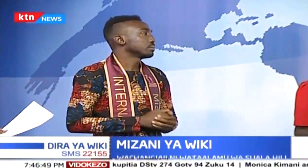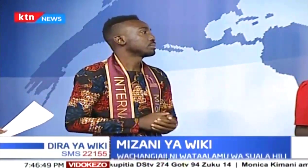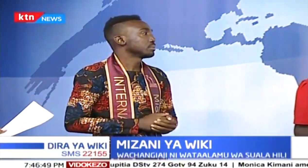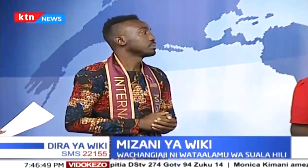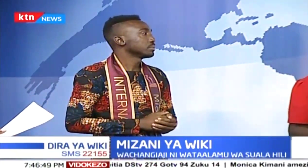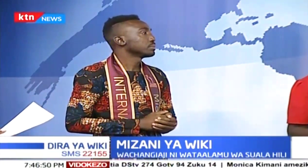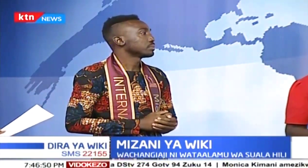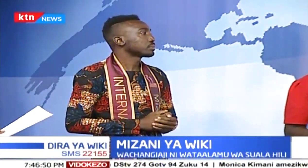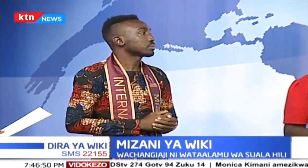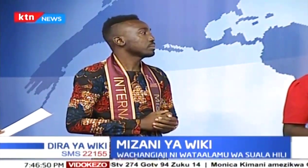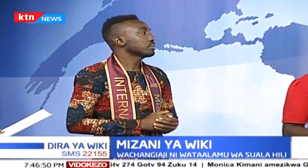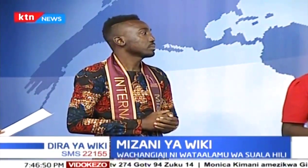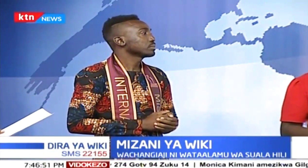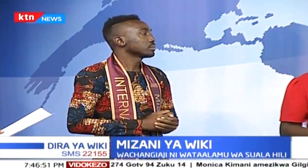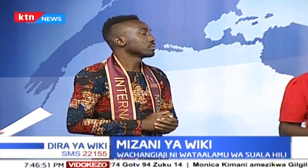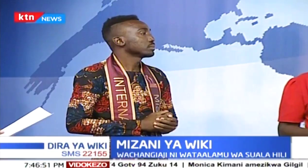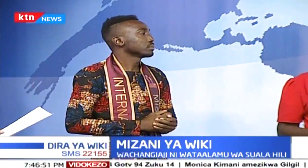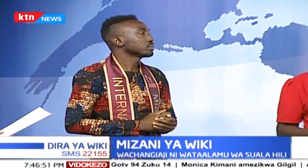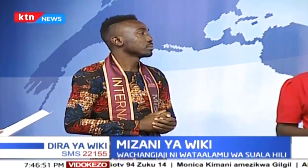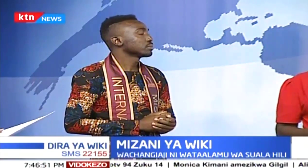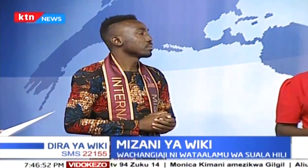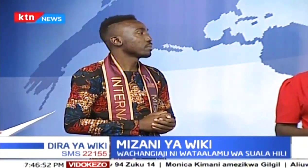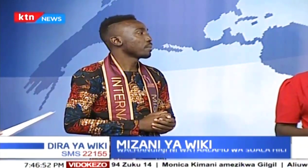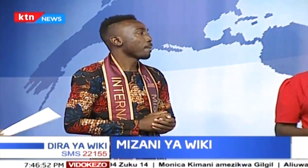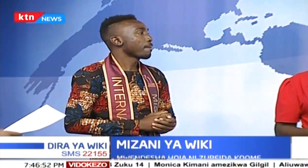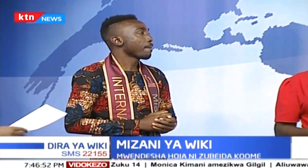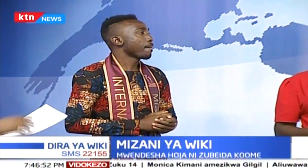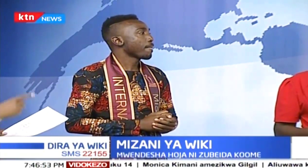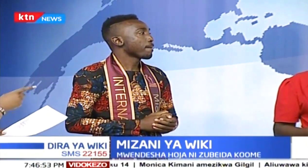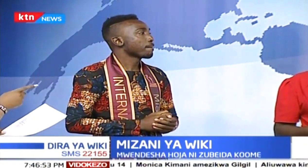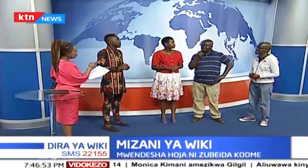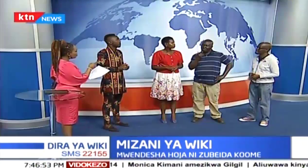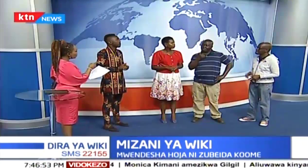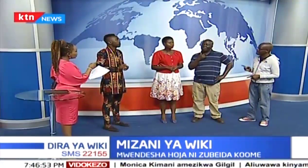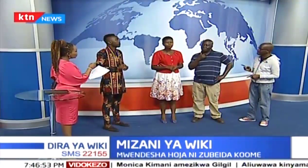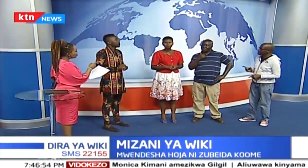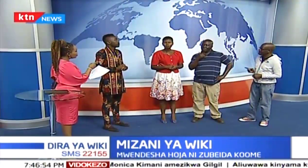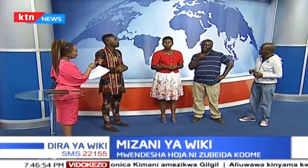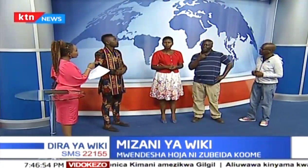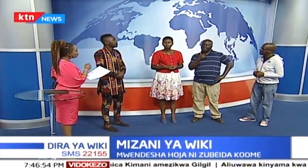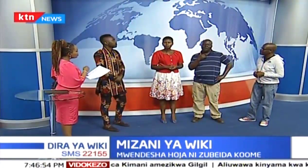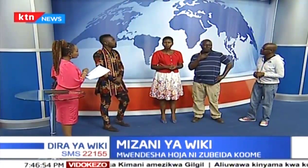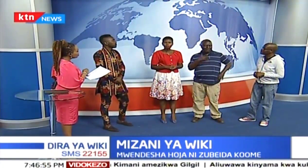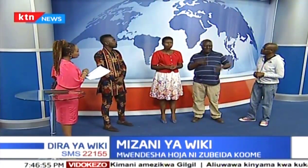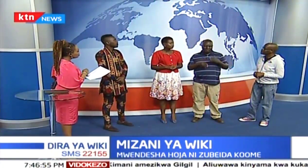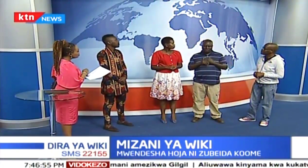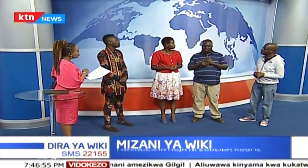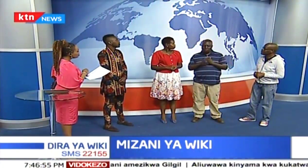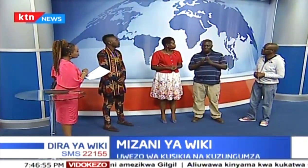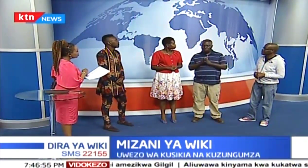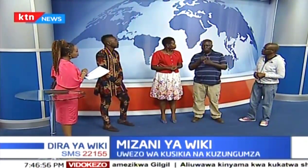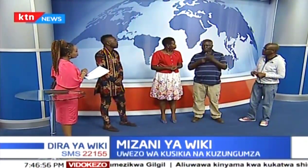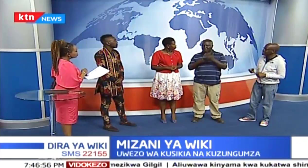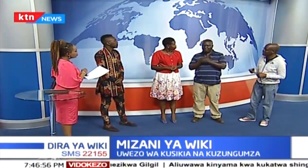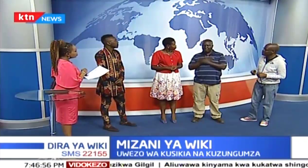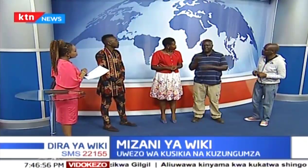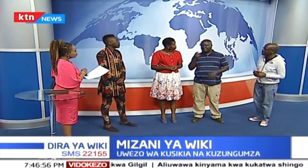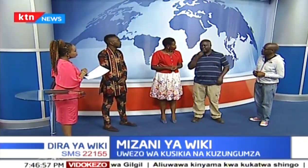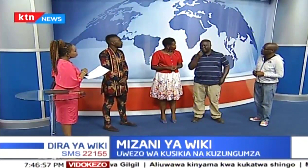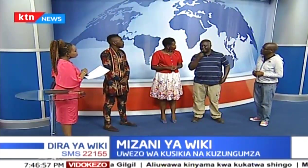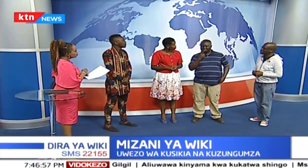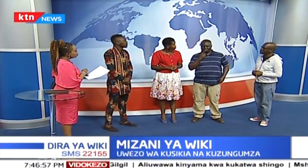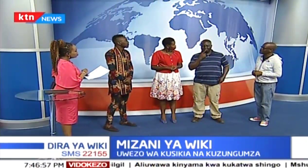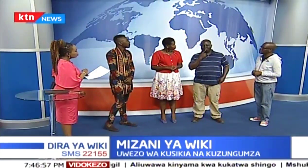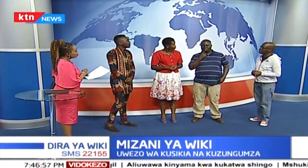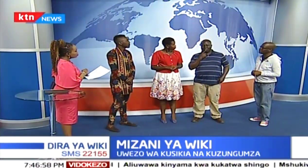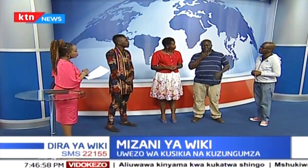waweze kupea na huduma mbali mbali. Batholome, unawana nataka kusema kitu? Kuongezea